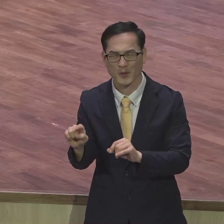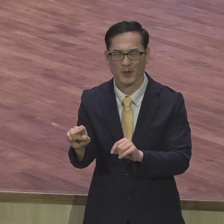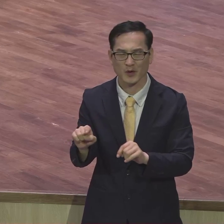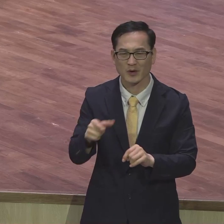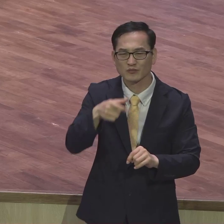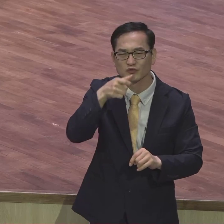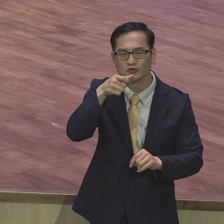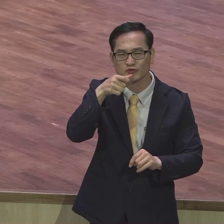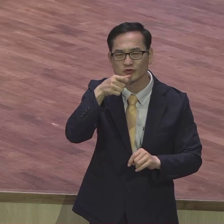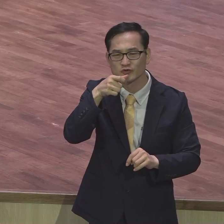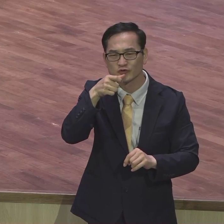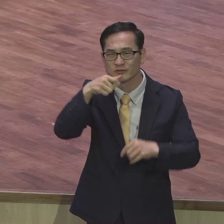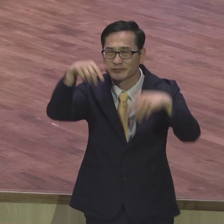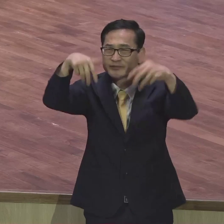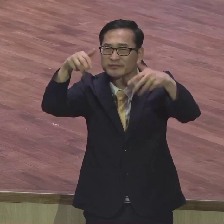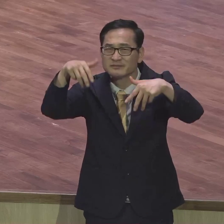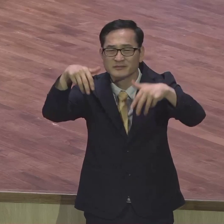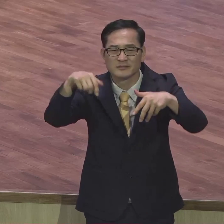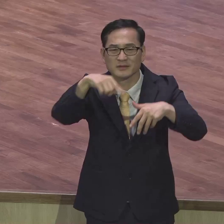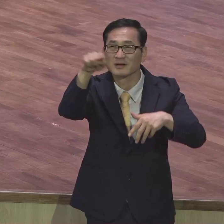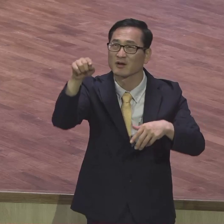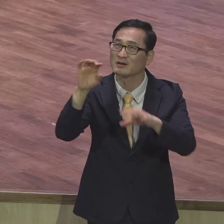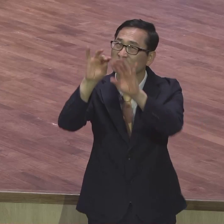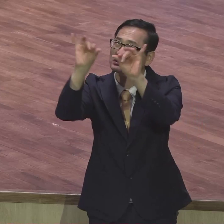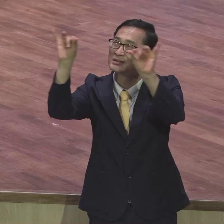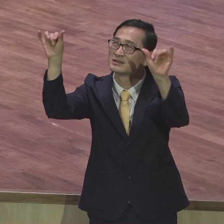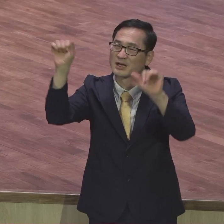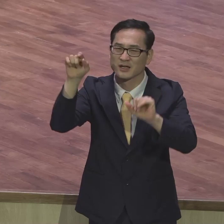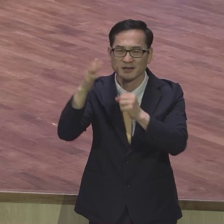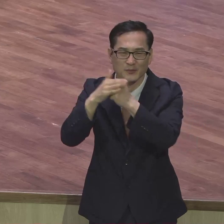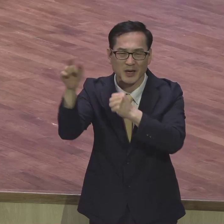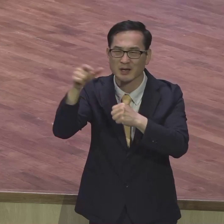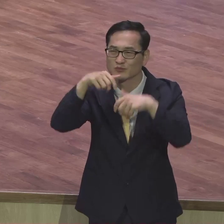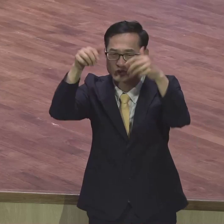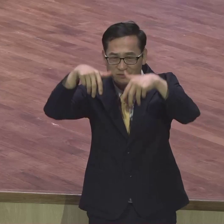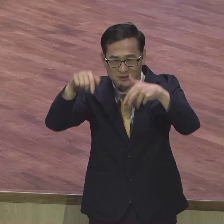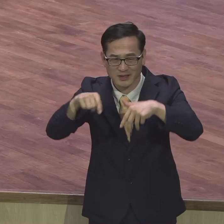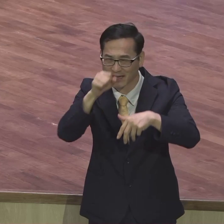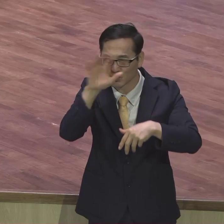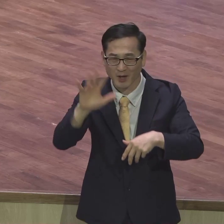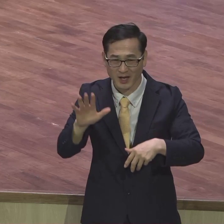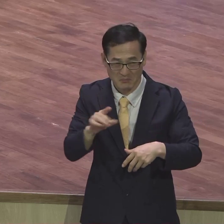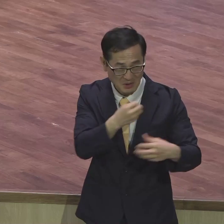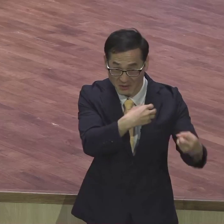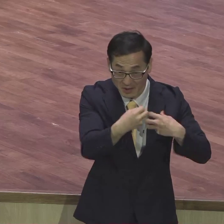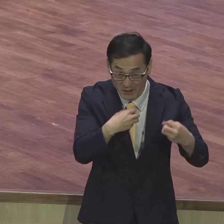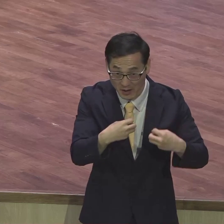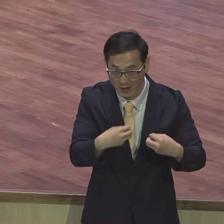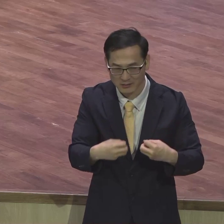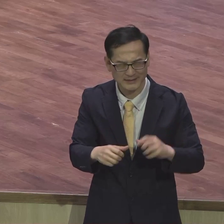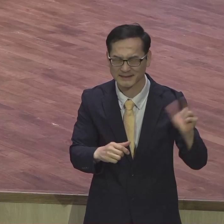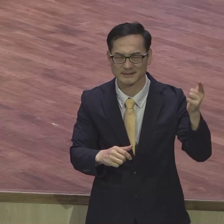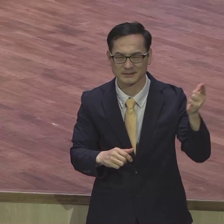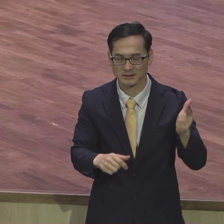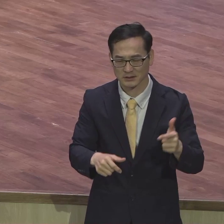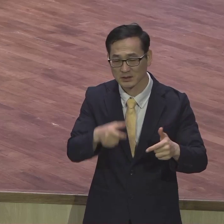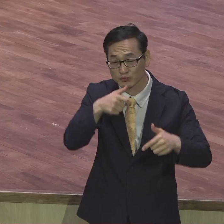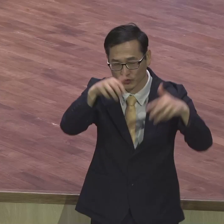빗물이 안 좋다는데 전부 다 틀린 말이에요 빗물이 떨어지는 걸 받아서 정화시켜 놓으면 우리가 묻는